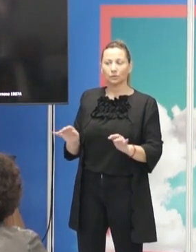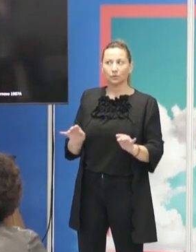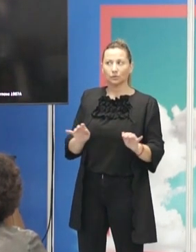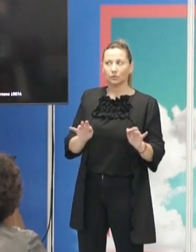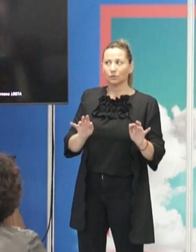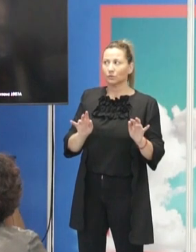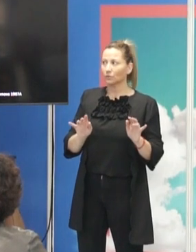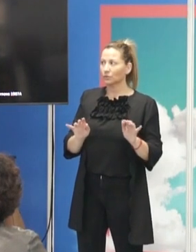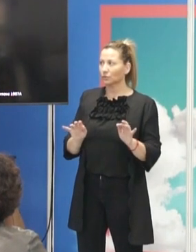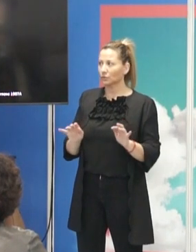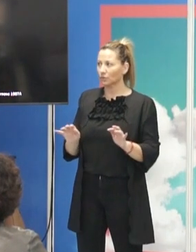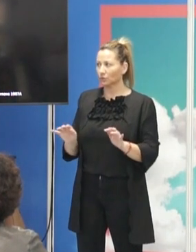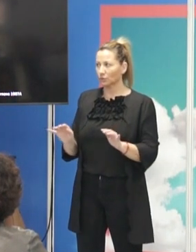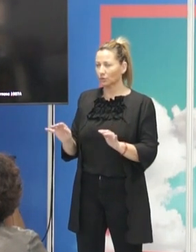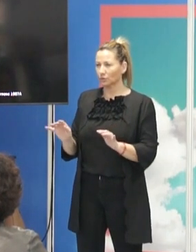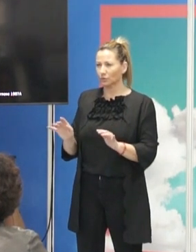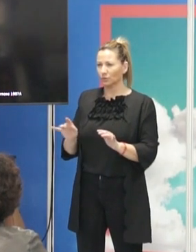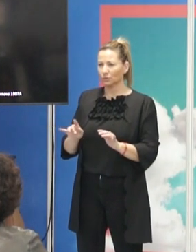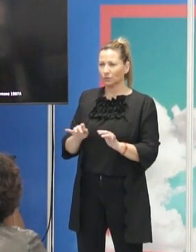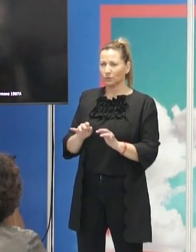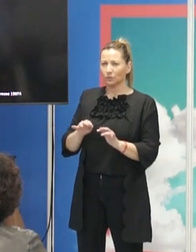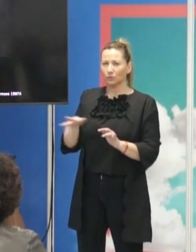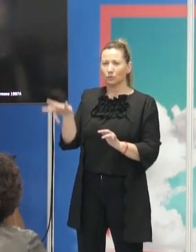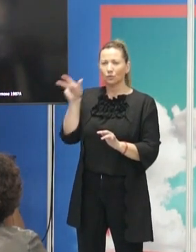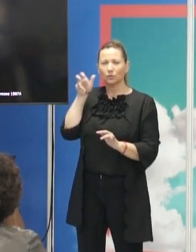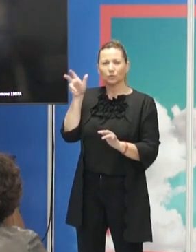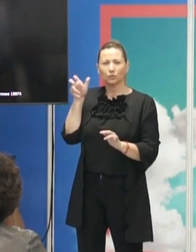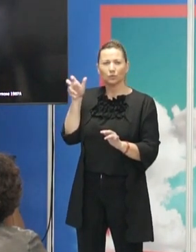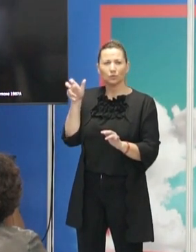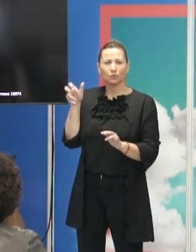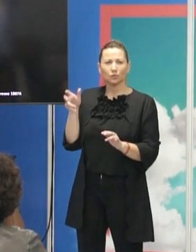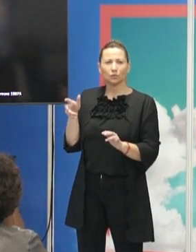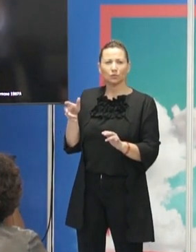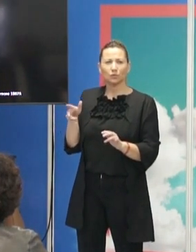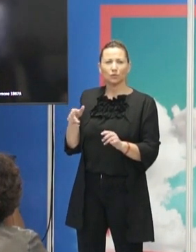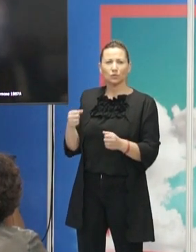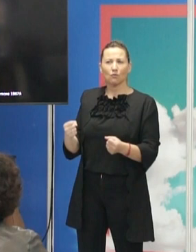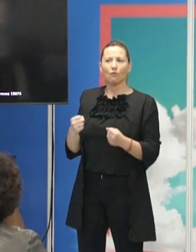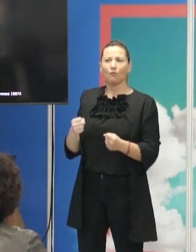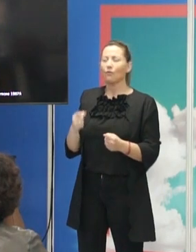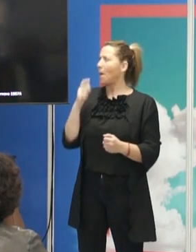a sonar y